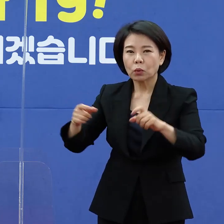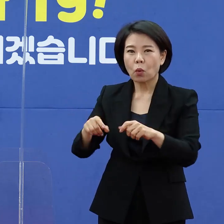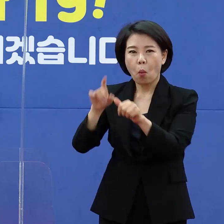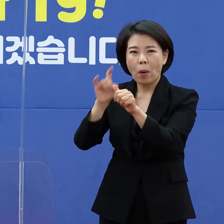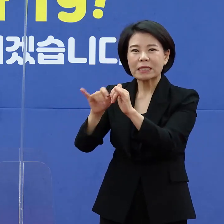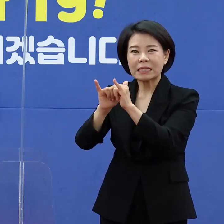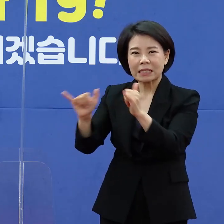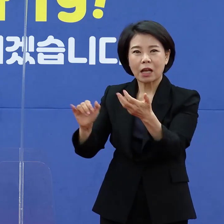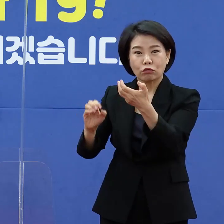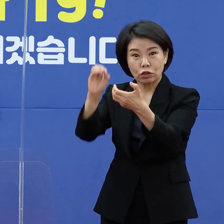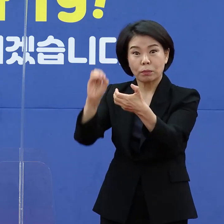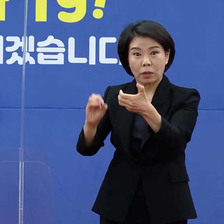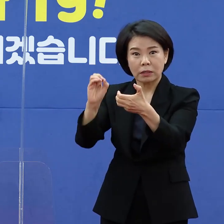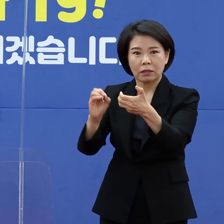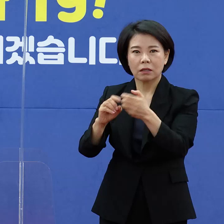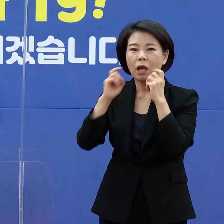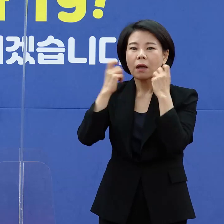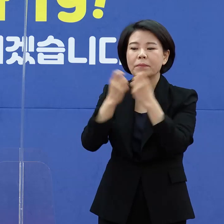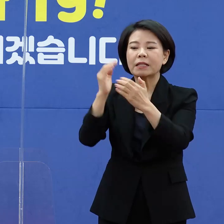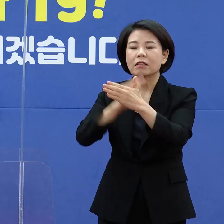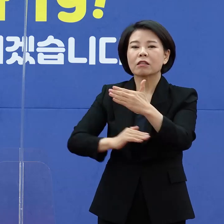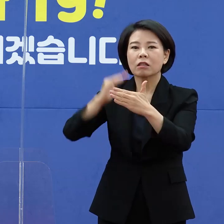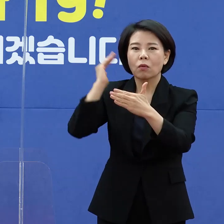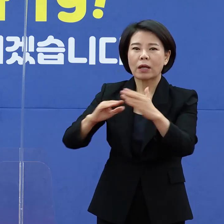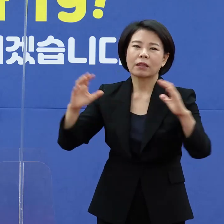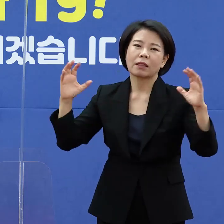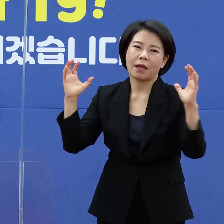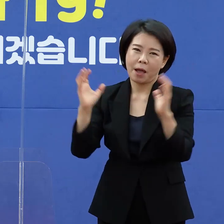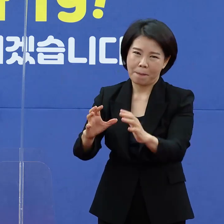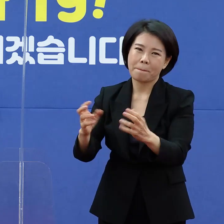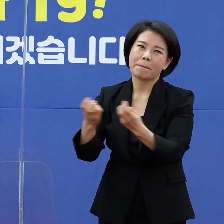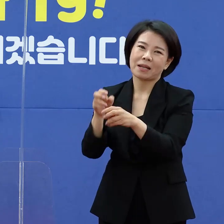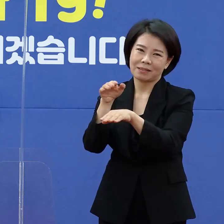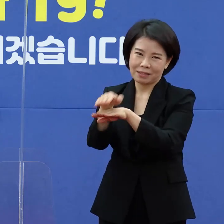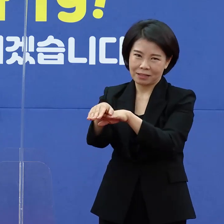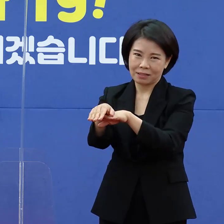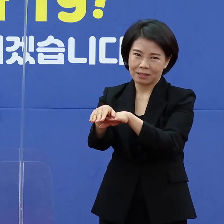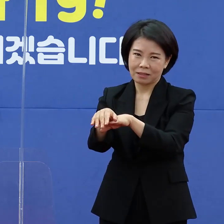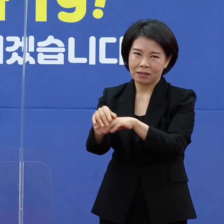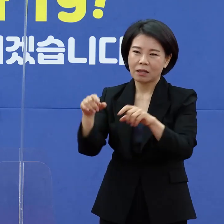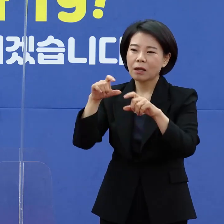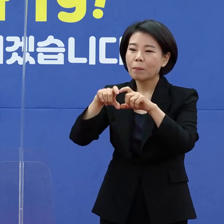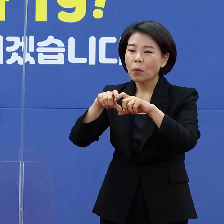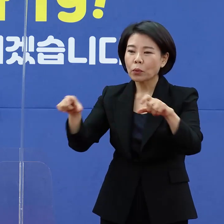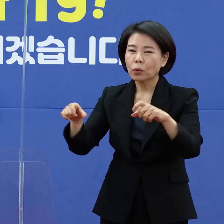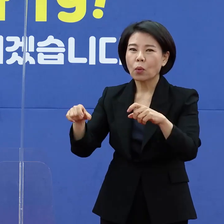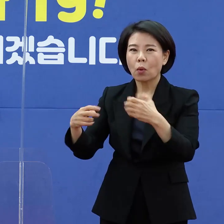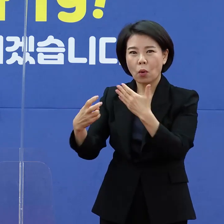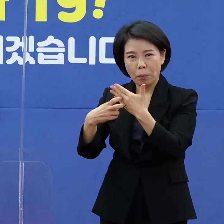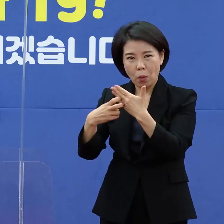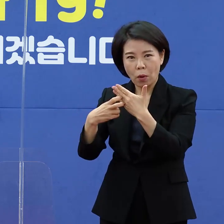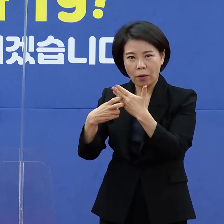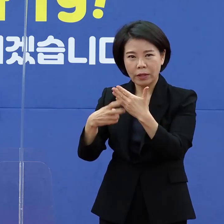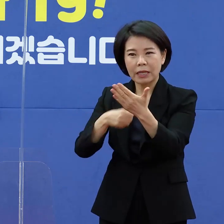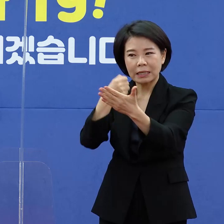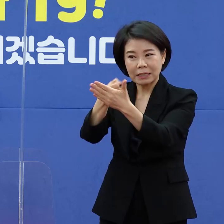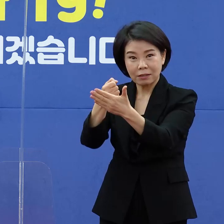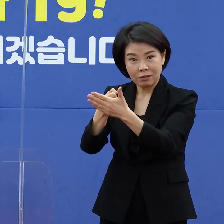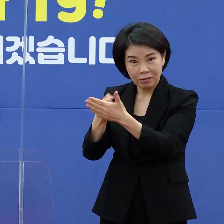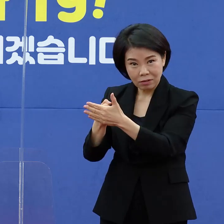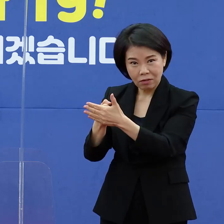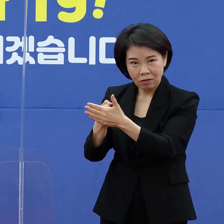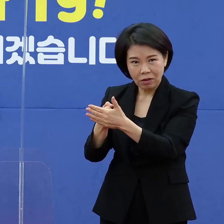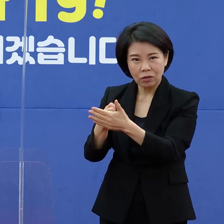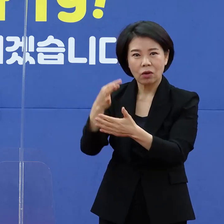아까도 말씀드렸지만 민관이 협업하는 형태, 다시 말해서 일반 병의원들이 지정이 되고 일반